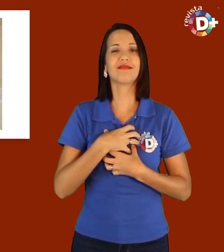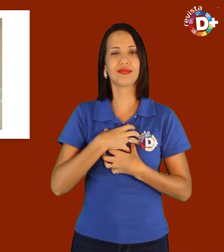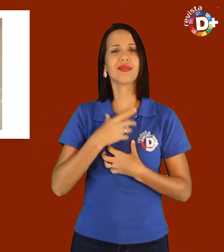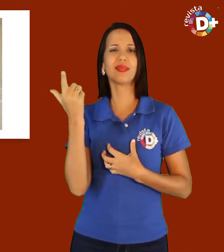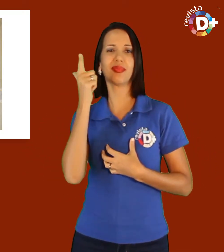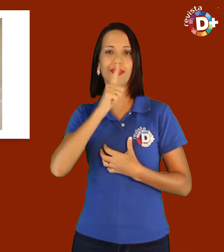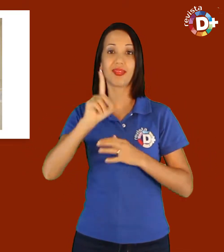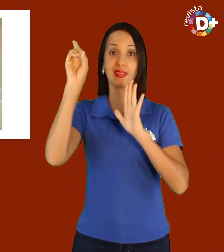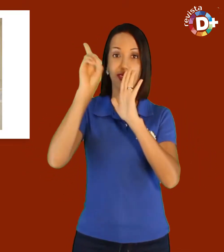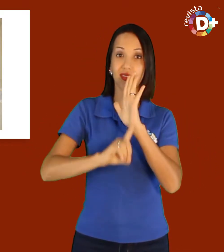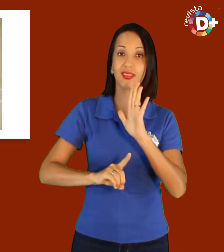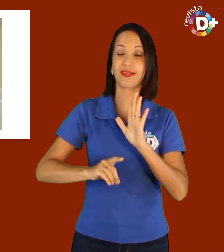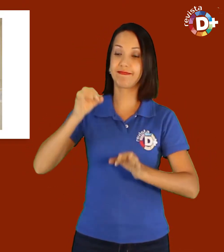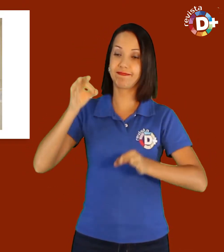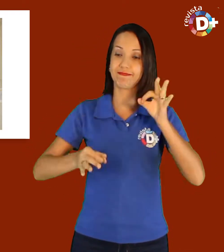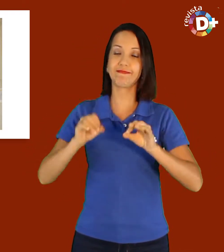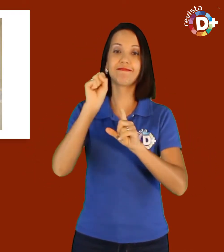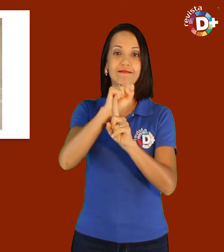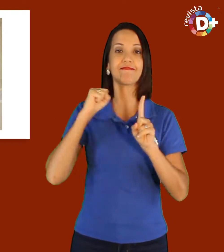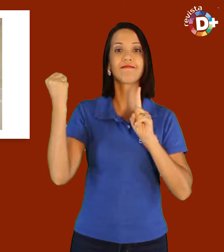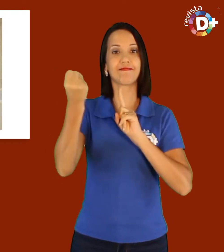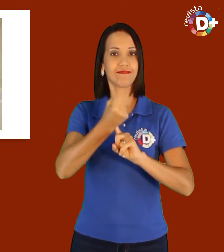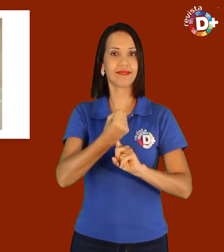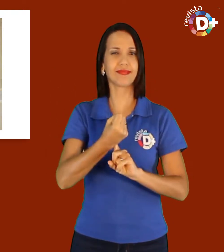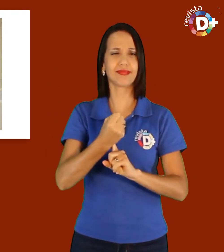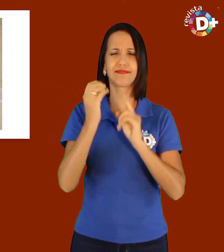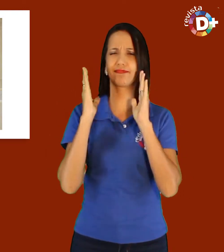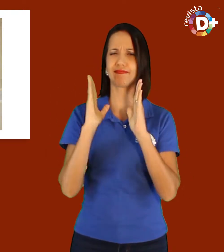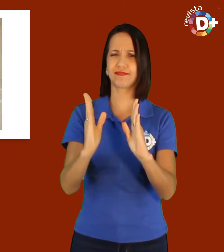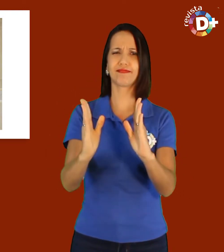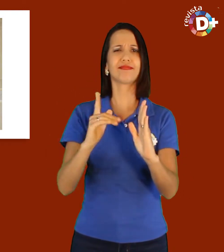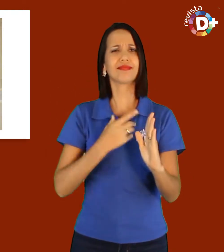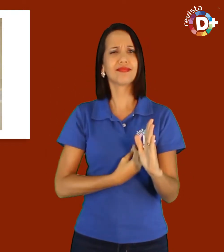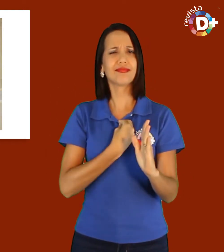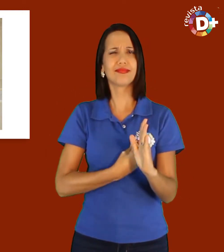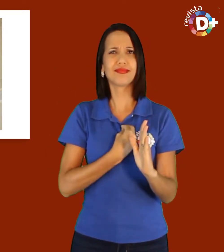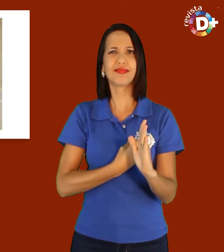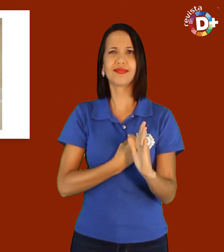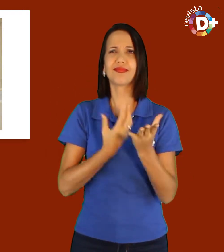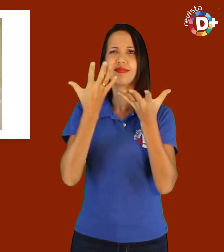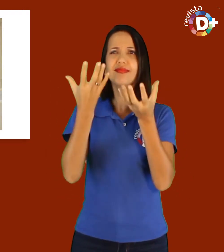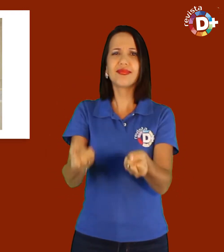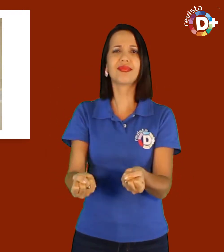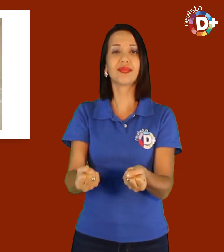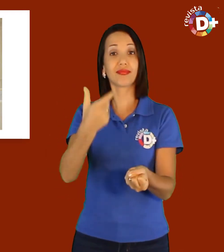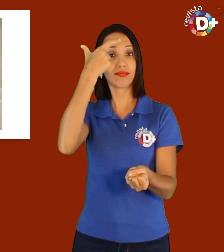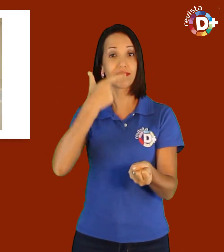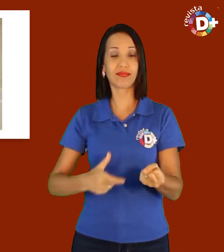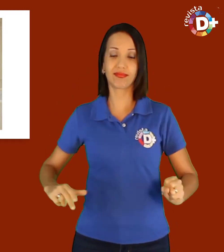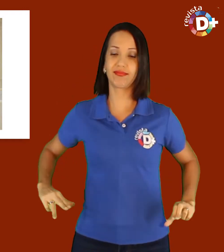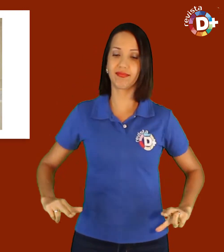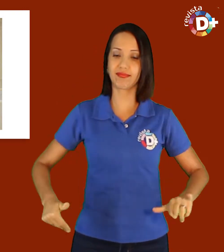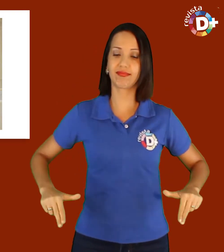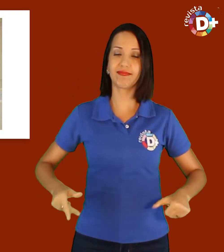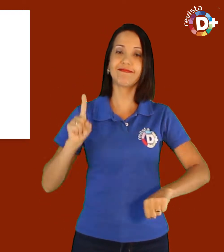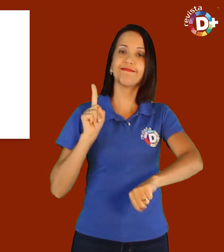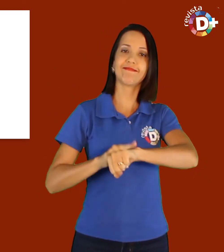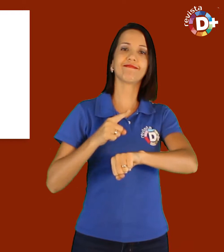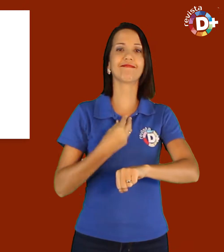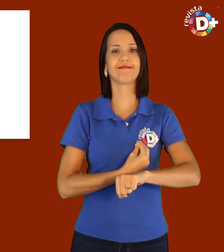garantir direitos e justiça social. Seguir esse caminho numa cadeira de rodas era a condição que